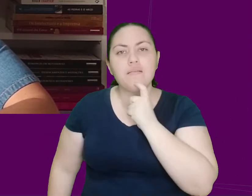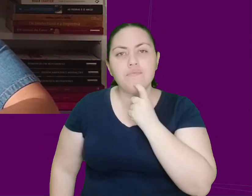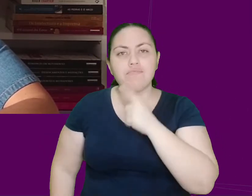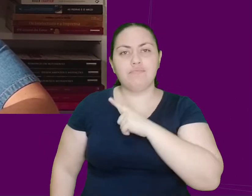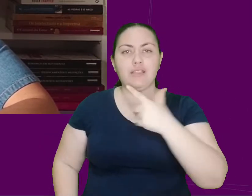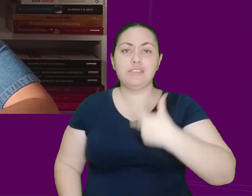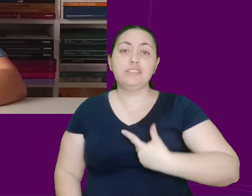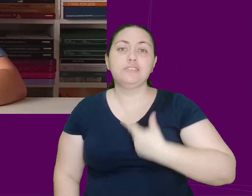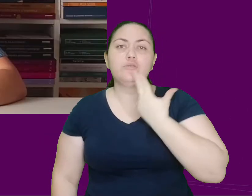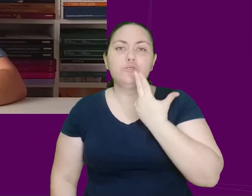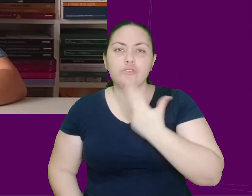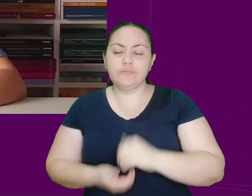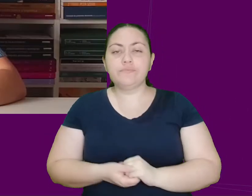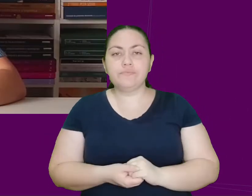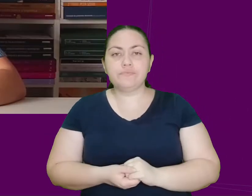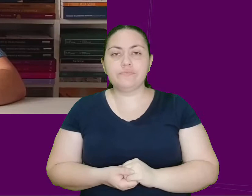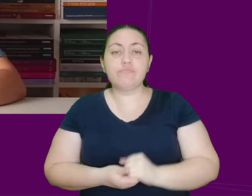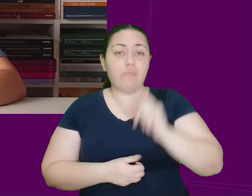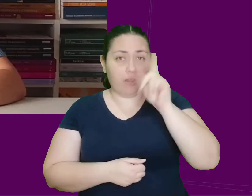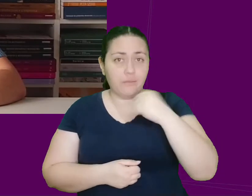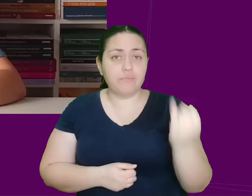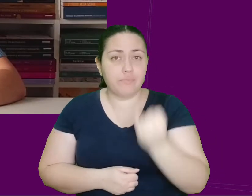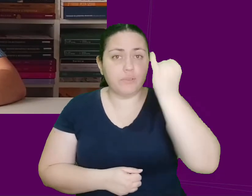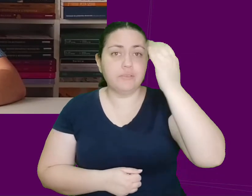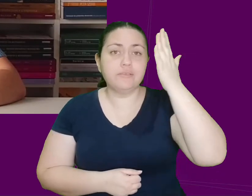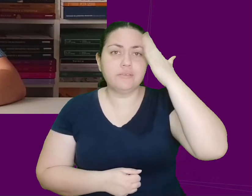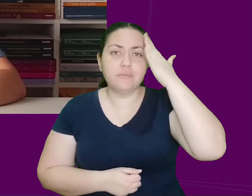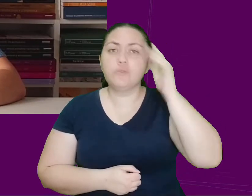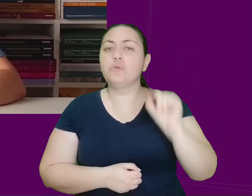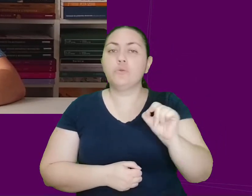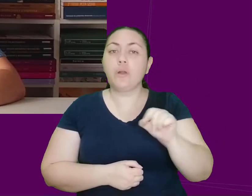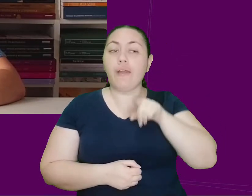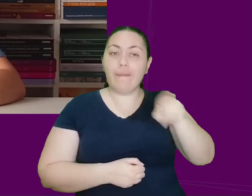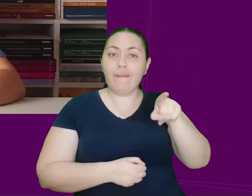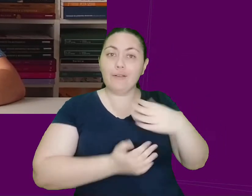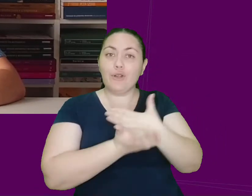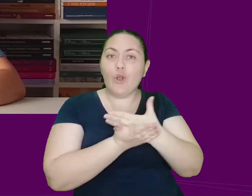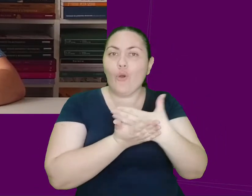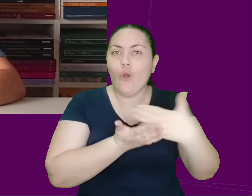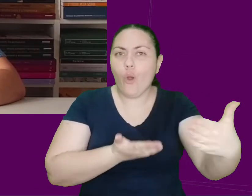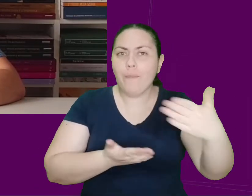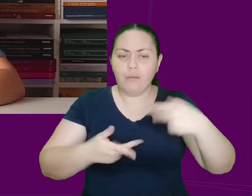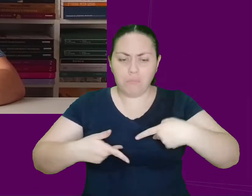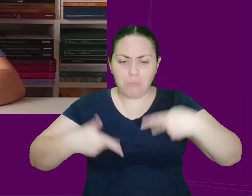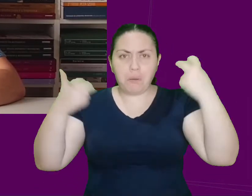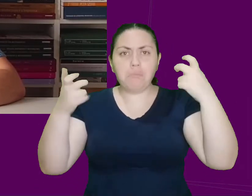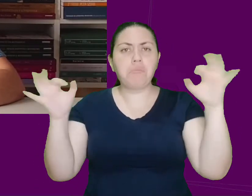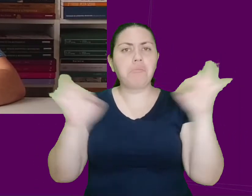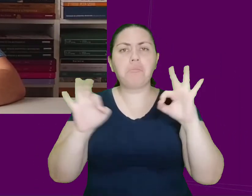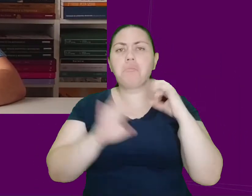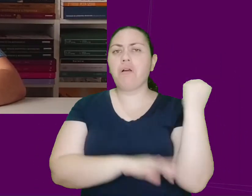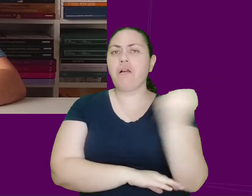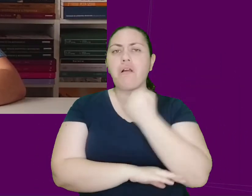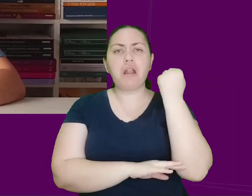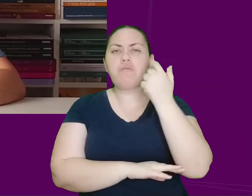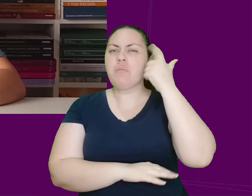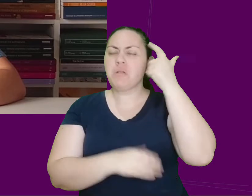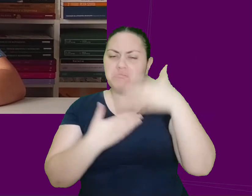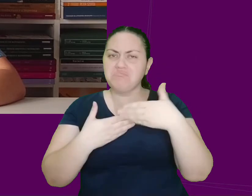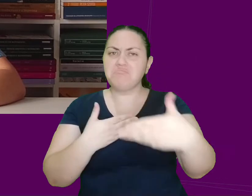cirurgia. É importante perceber que, inicialmente, ele pensava que não havia acontecido nada de grave, acreditando que em breve